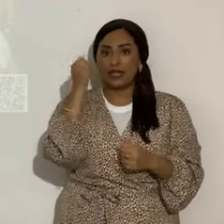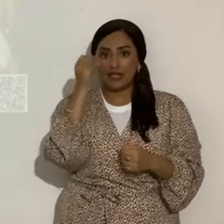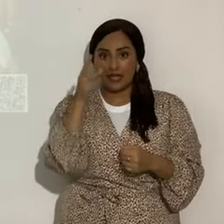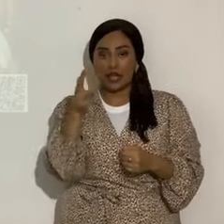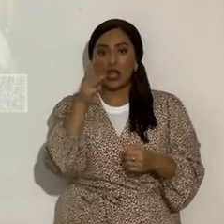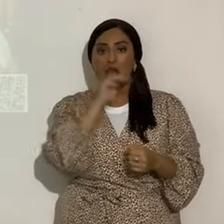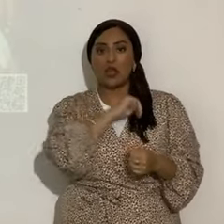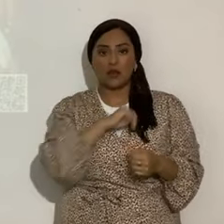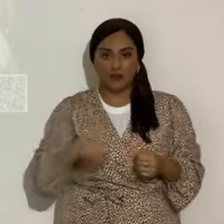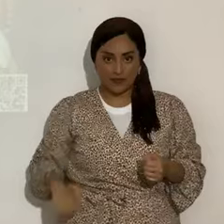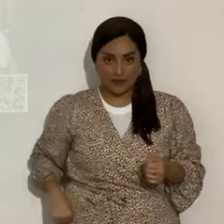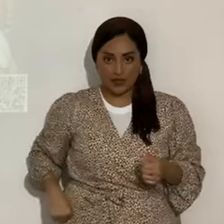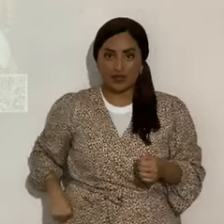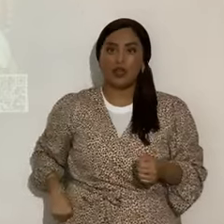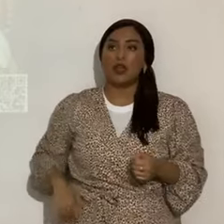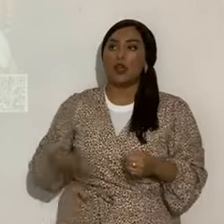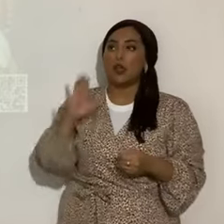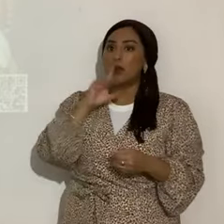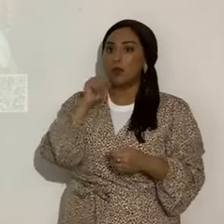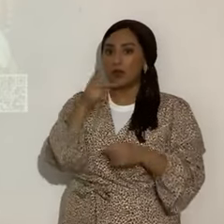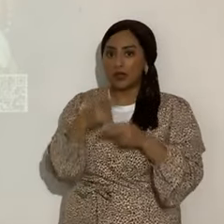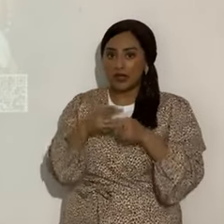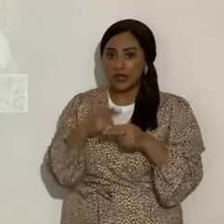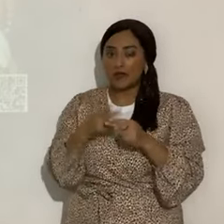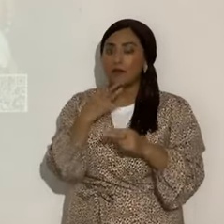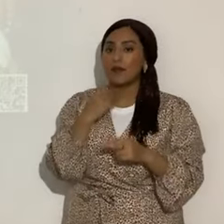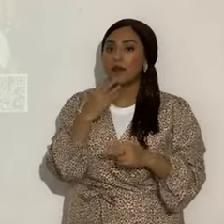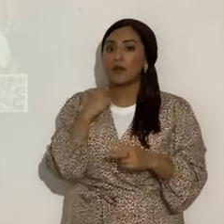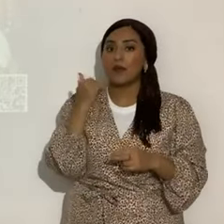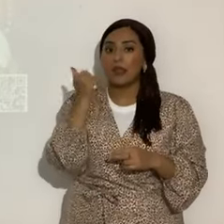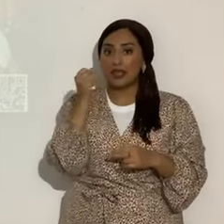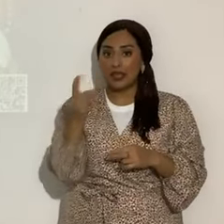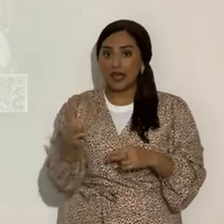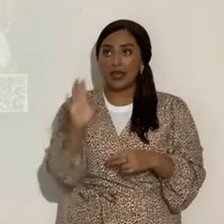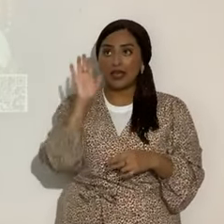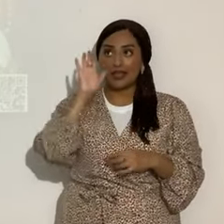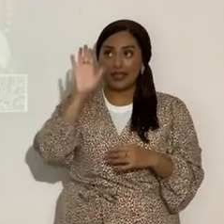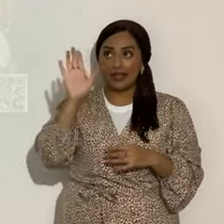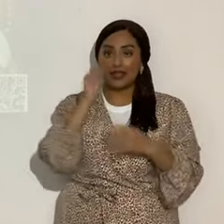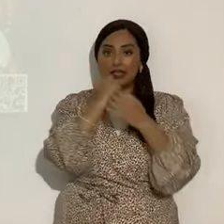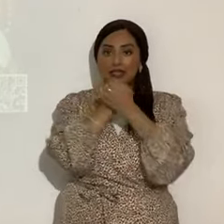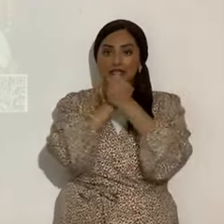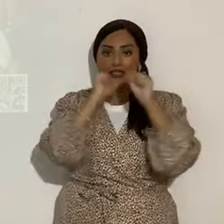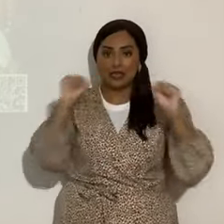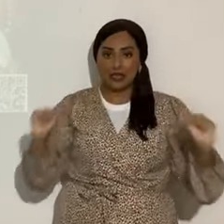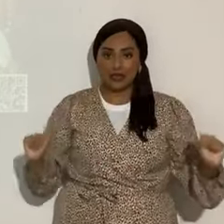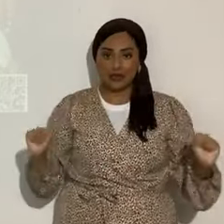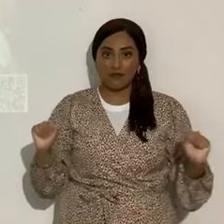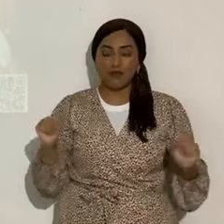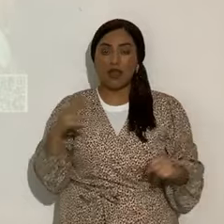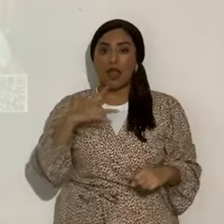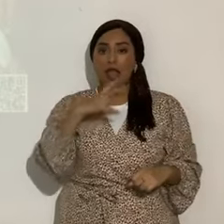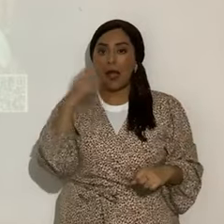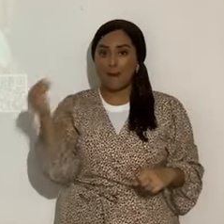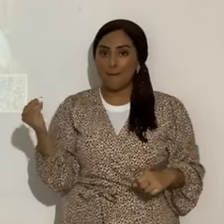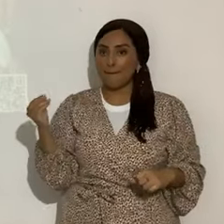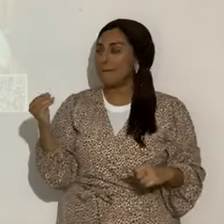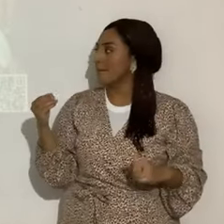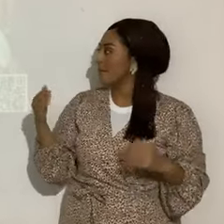Jesucristo. Su nombre correcto en hebreo es Yashua, porque él salva, ¿sí? Y luego, aquí en la parte